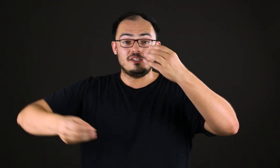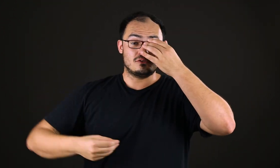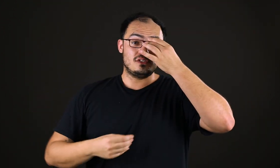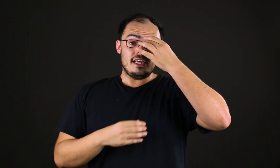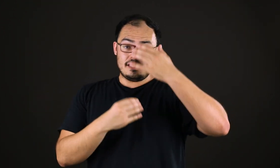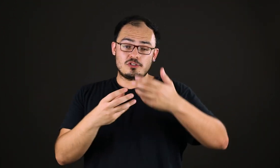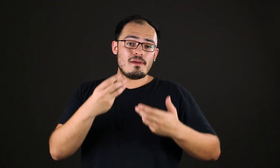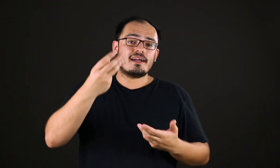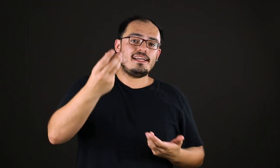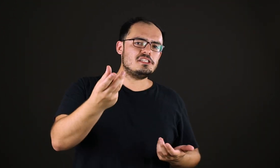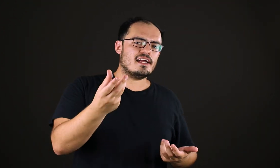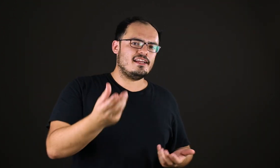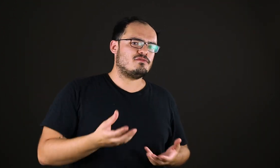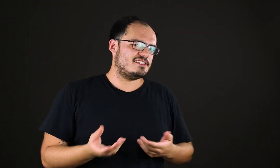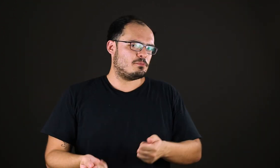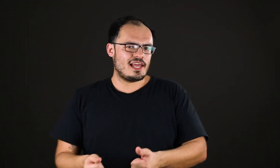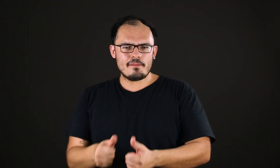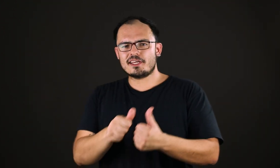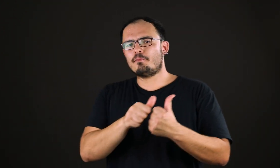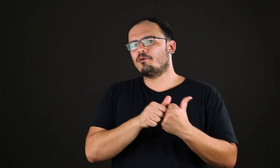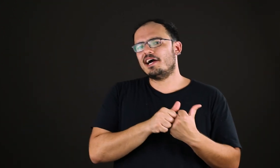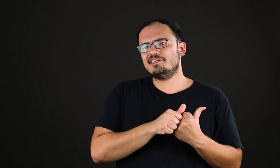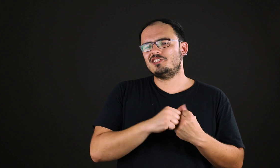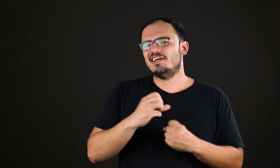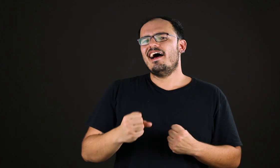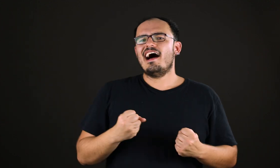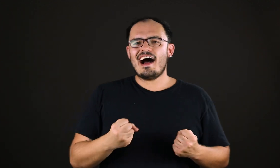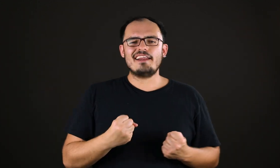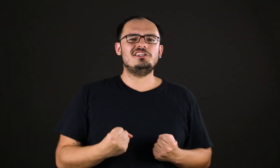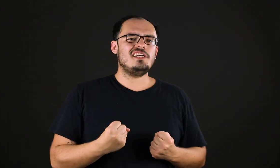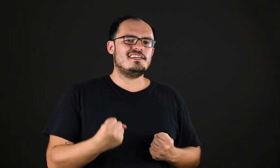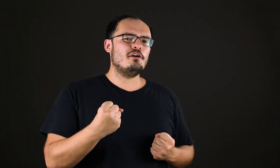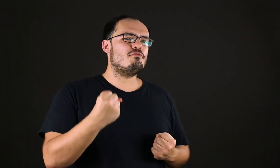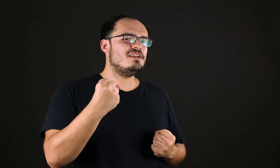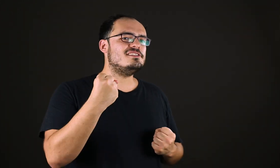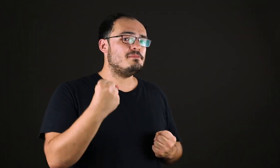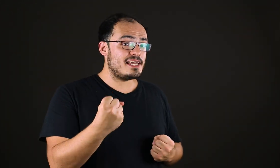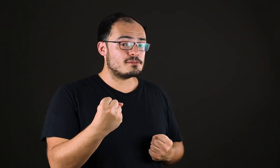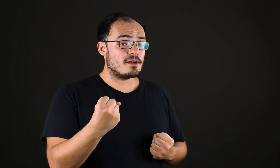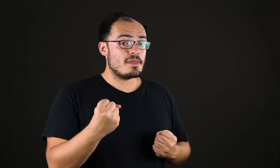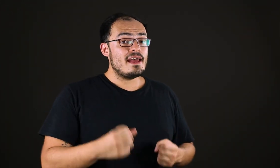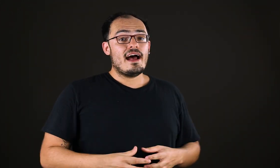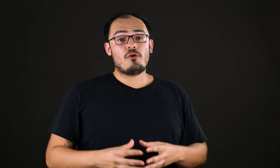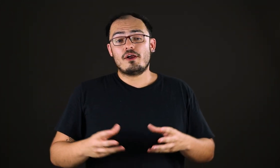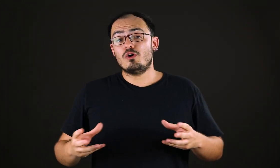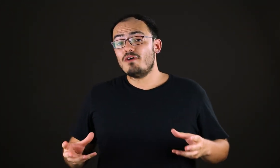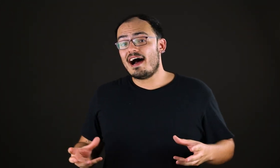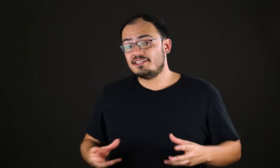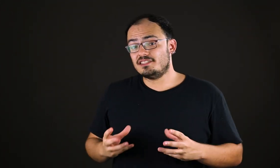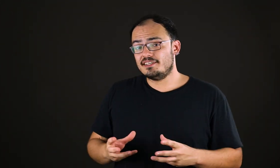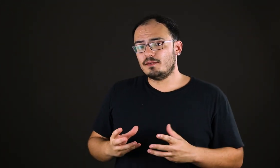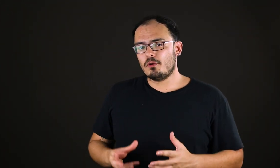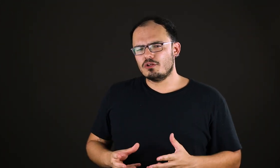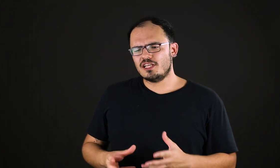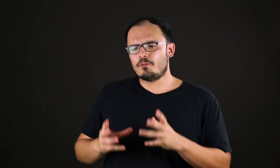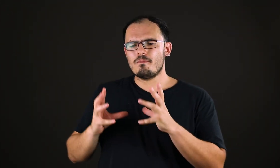mercadológicos. E isso é uma crítica que eles fazem. Porque lembra que para o Kant a arte tinha que ter um fim em si mesma? Agora, quando a arte tem que ser produzida para um